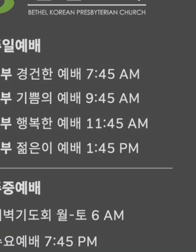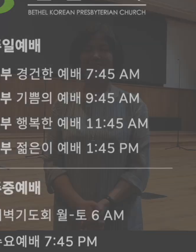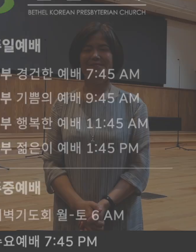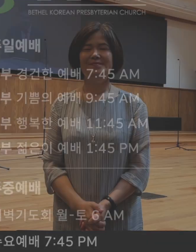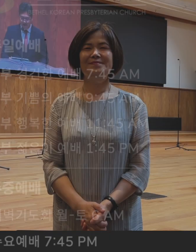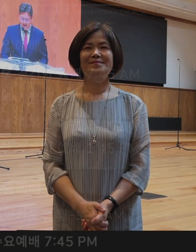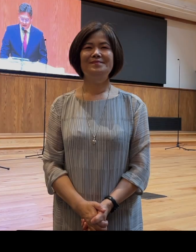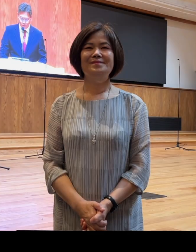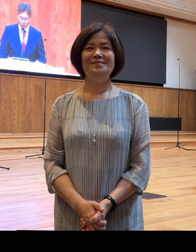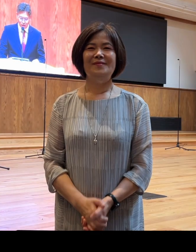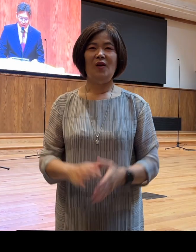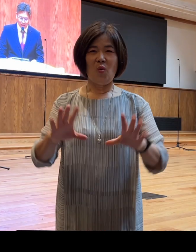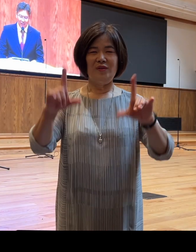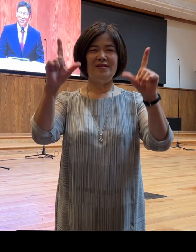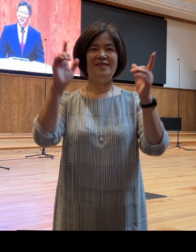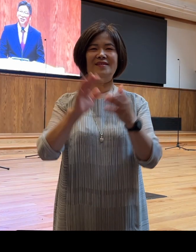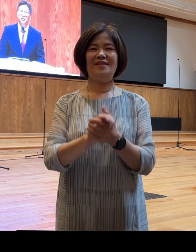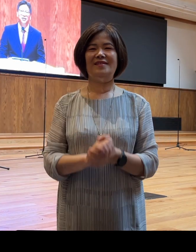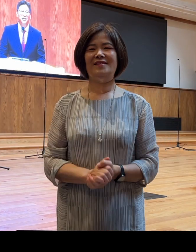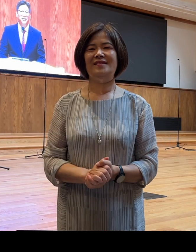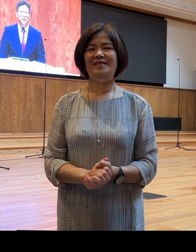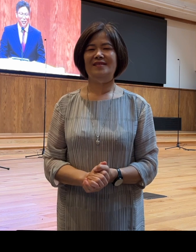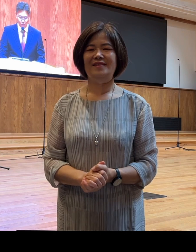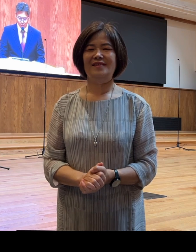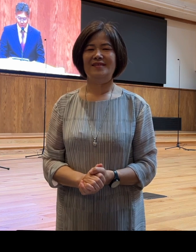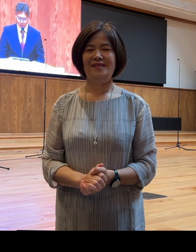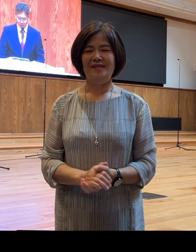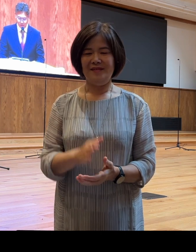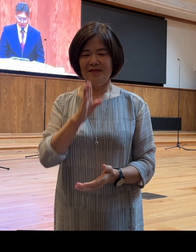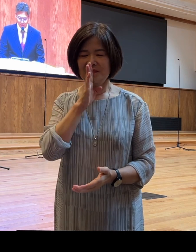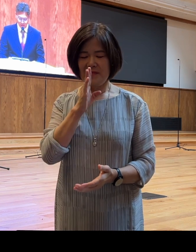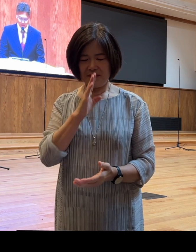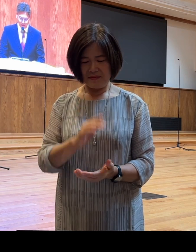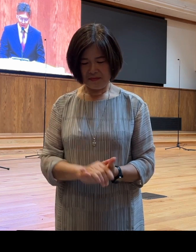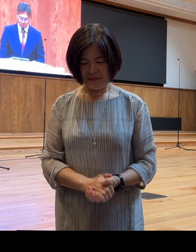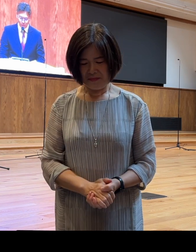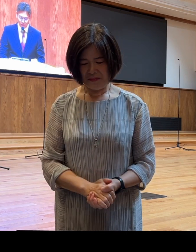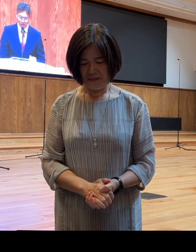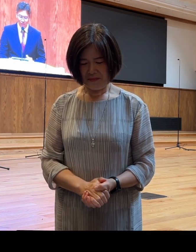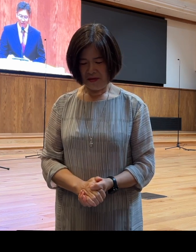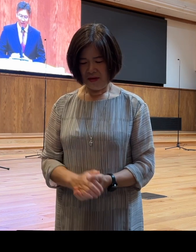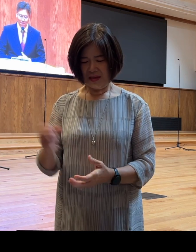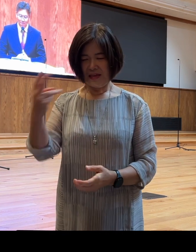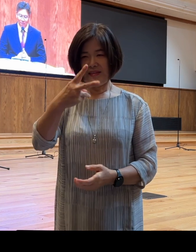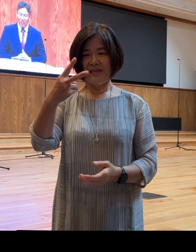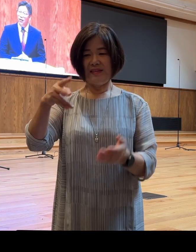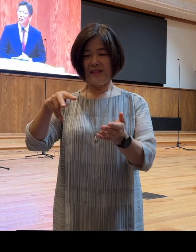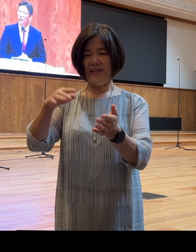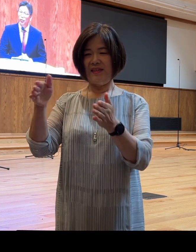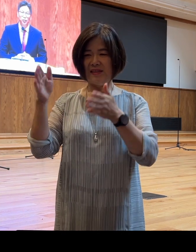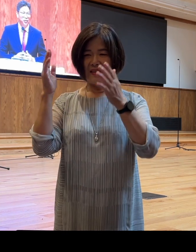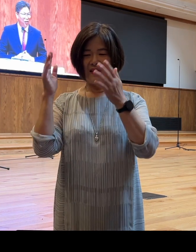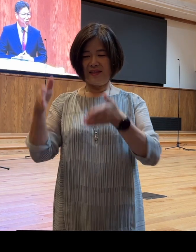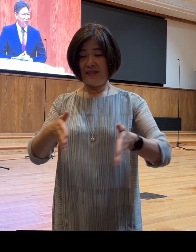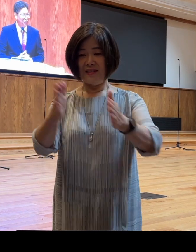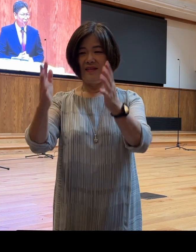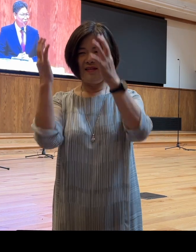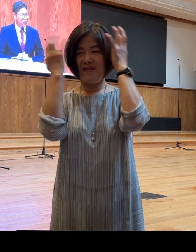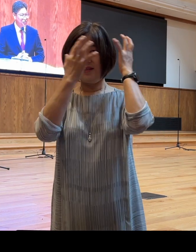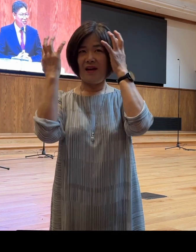오늘은 다시 길을 잃다 라는 제목으로 여러분에게 말씀을 나누도록 하겠습니다 여러분은 다이어트를 해본 적이 있으십니까?